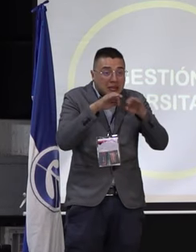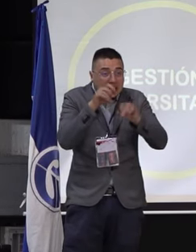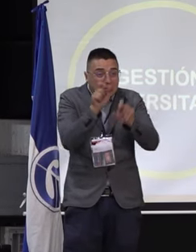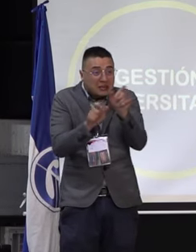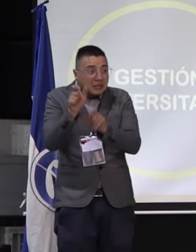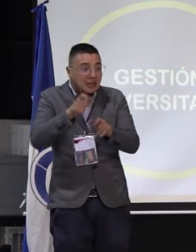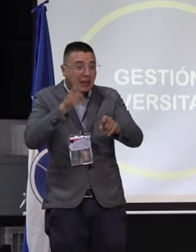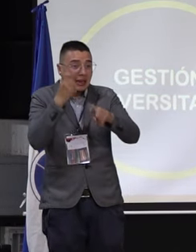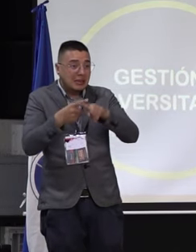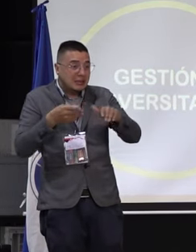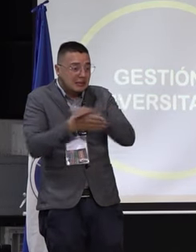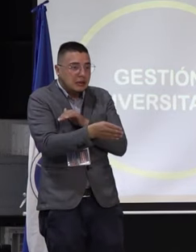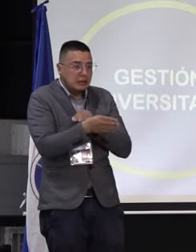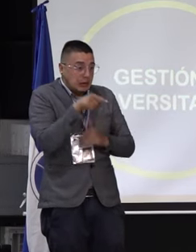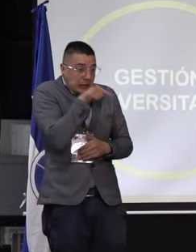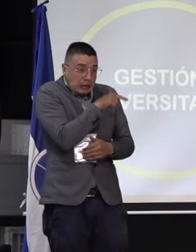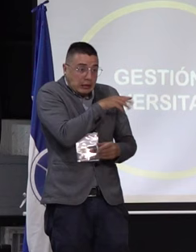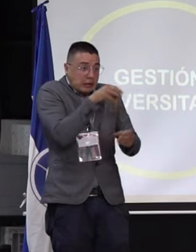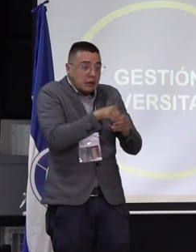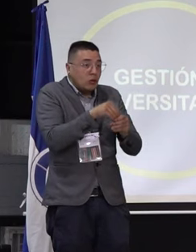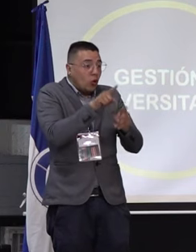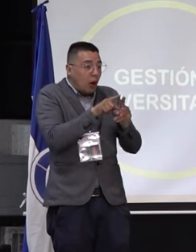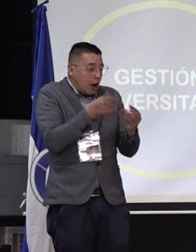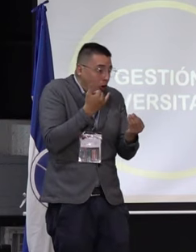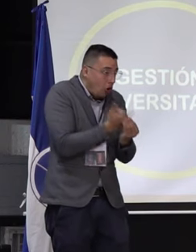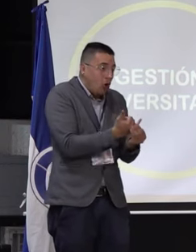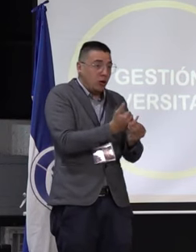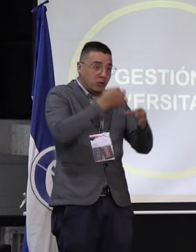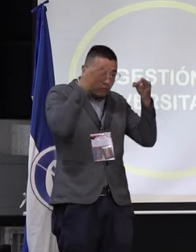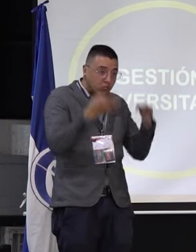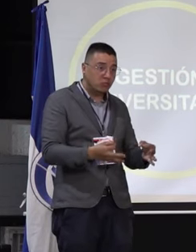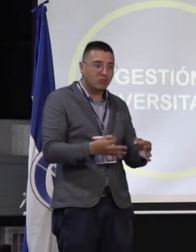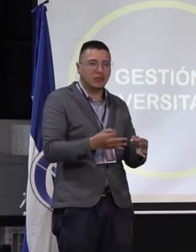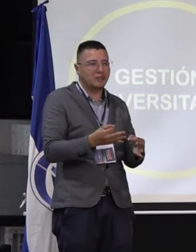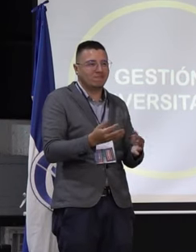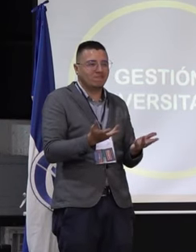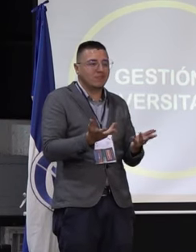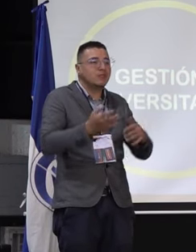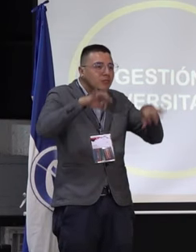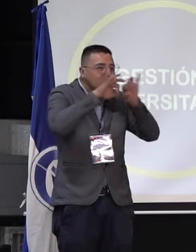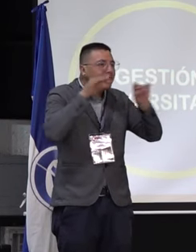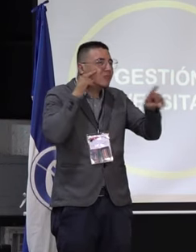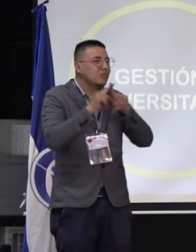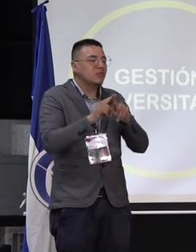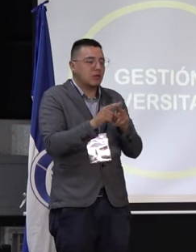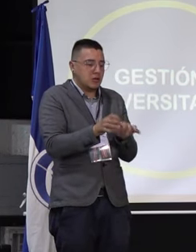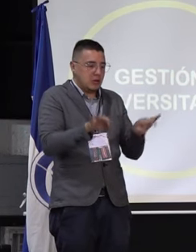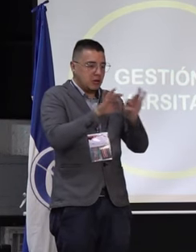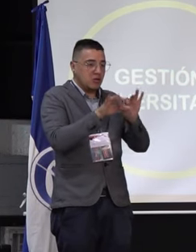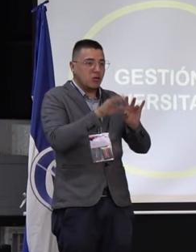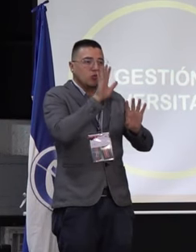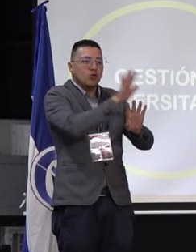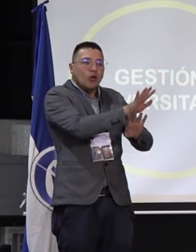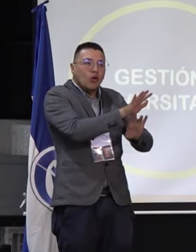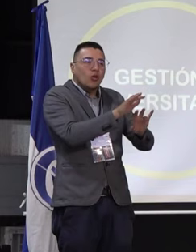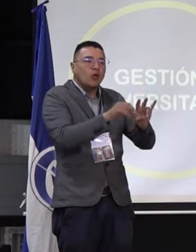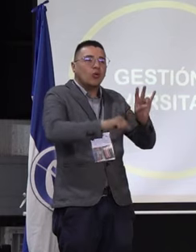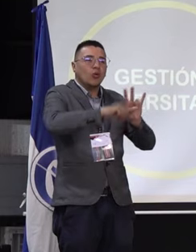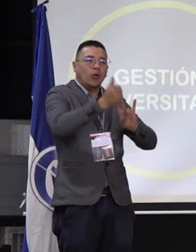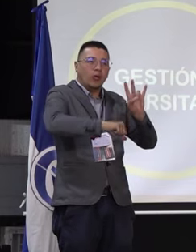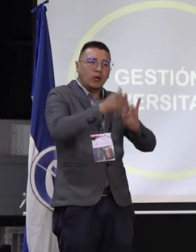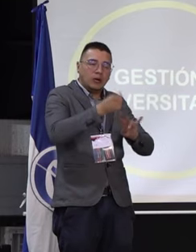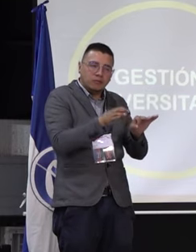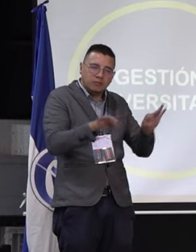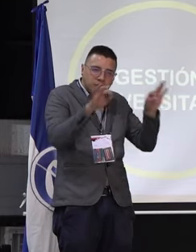egresados, creemos que eso no es algo que en lo concreto pueda materializarse efectivamente en la actualidad. En ese sentido,